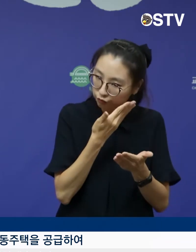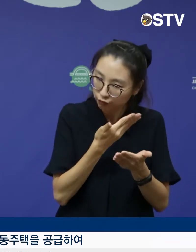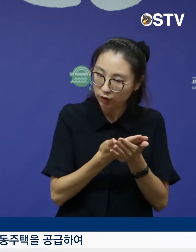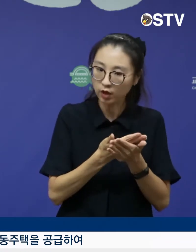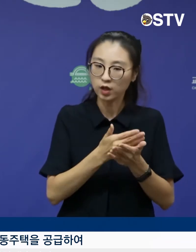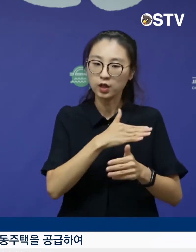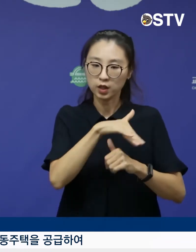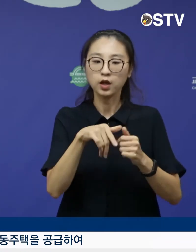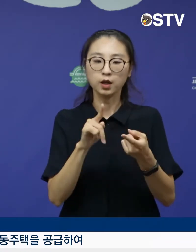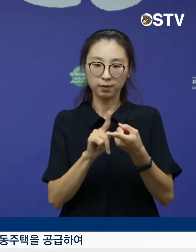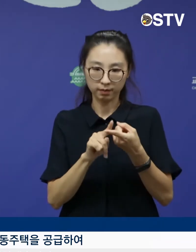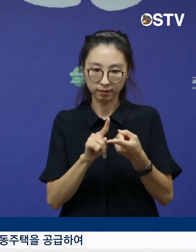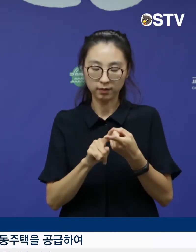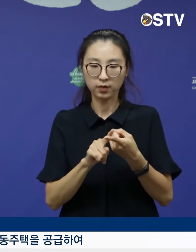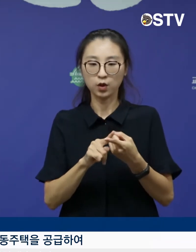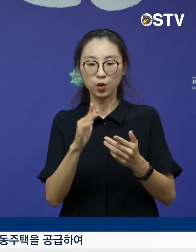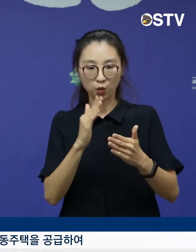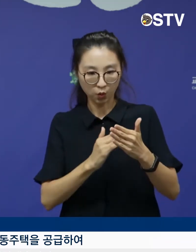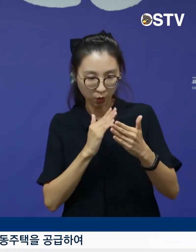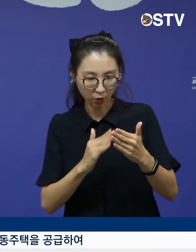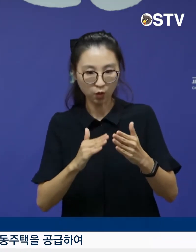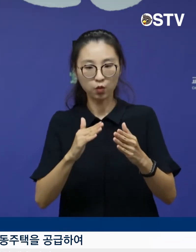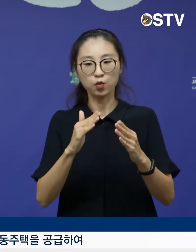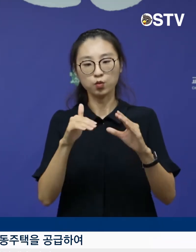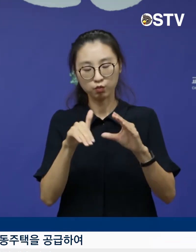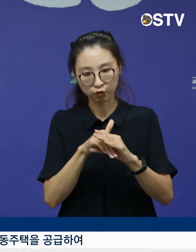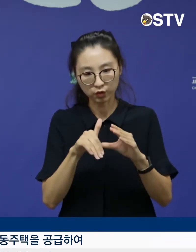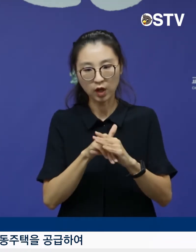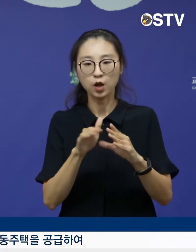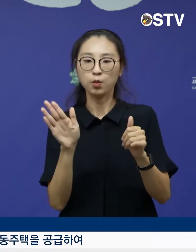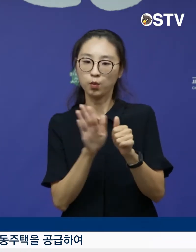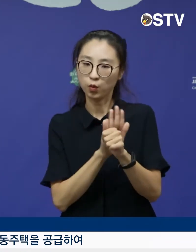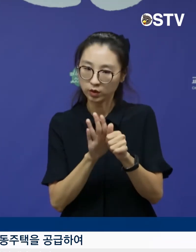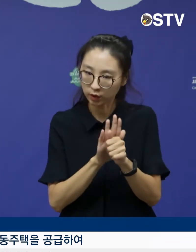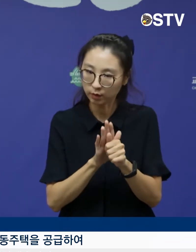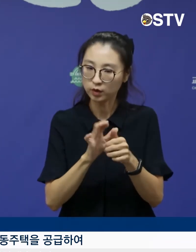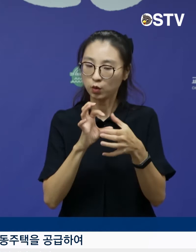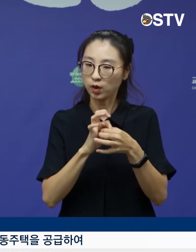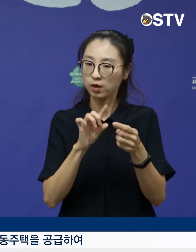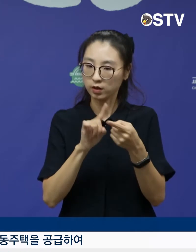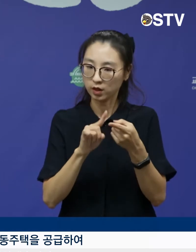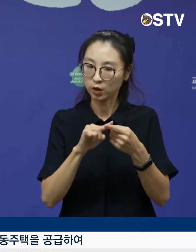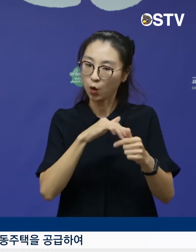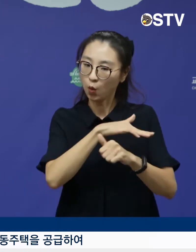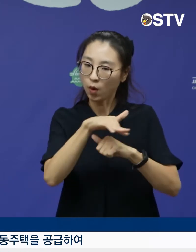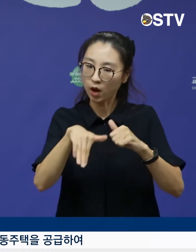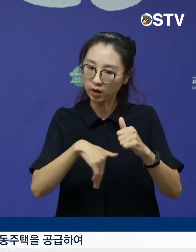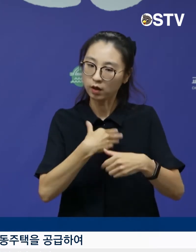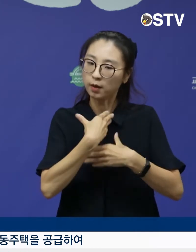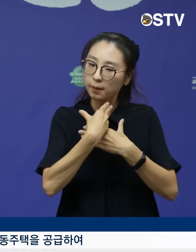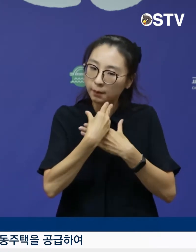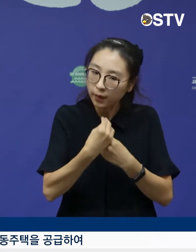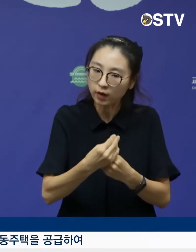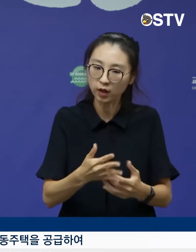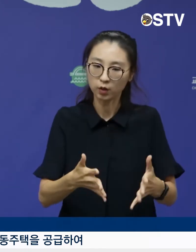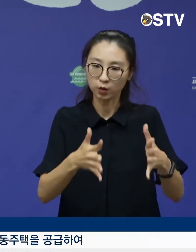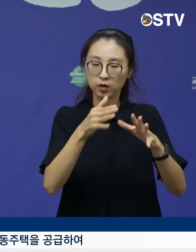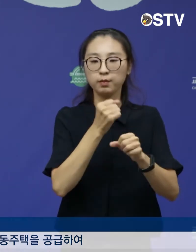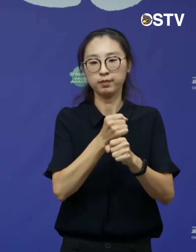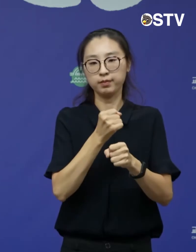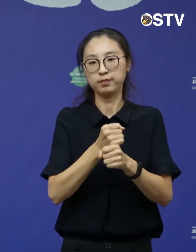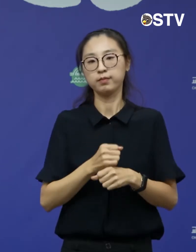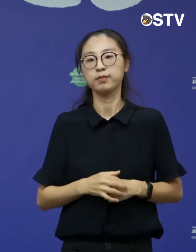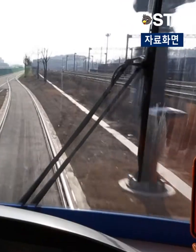트렌드에 맞춰 공공, 문화, 복지서비스 시설을 갖춘 환경친화적인 주거단지를 조성하겠습니다.